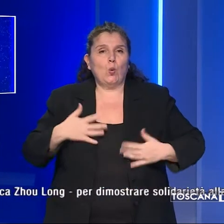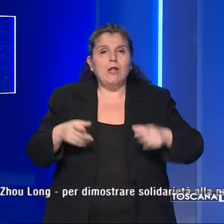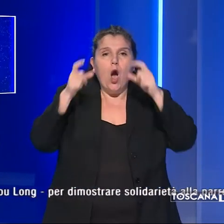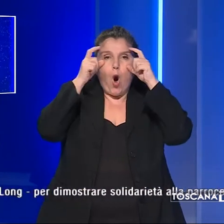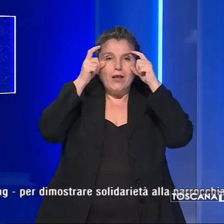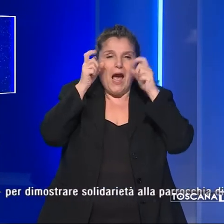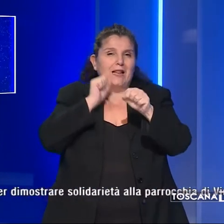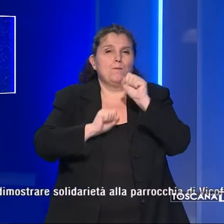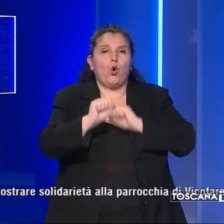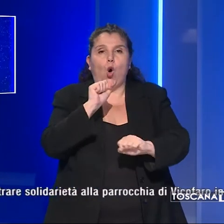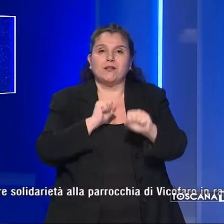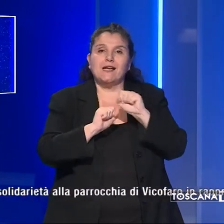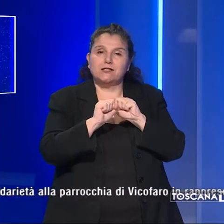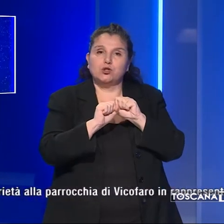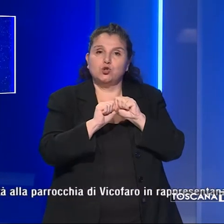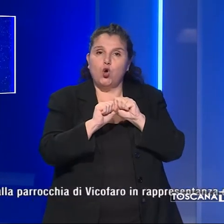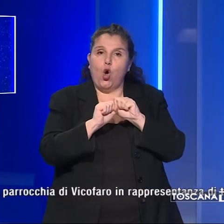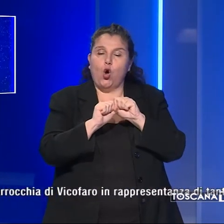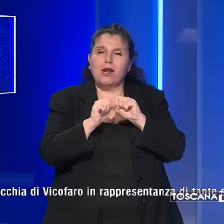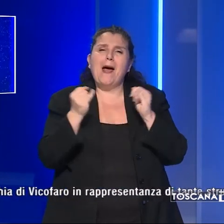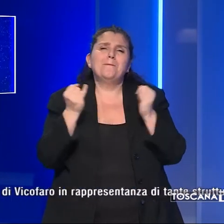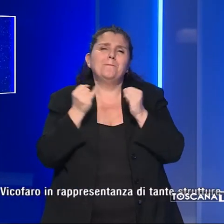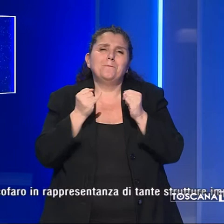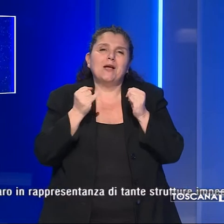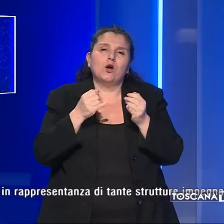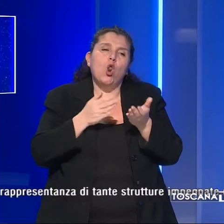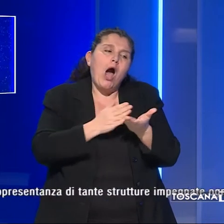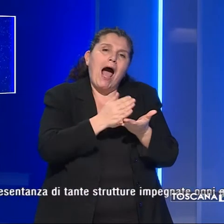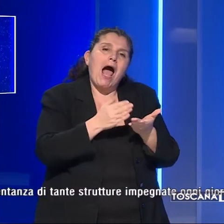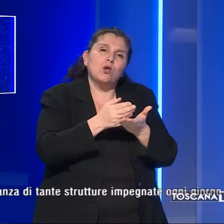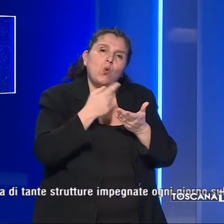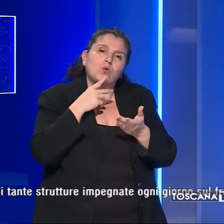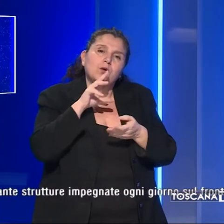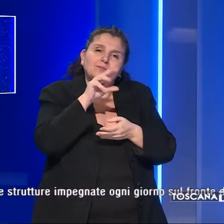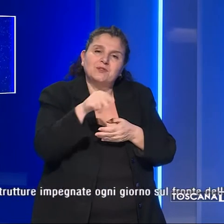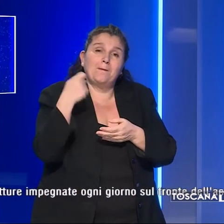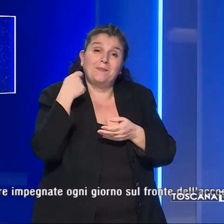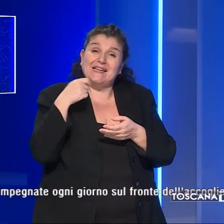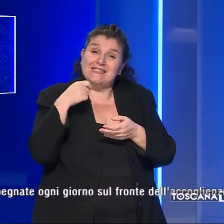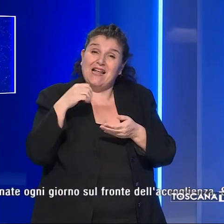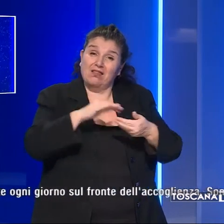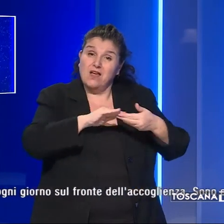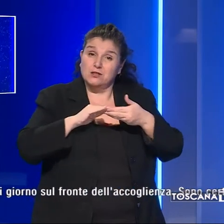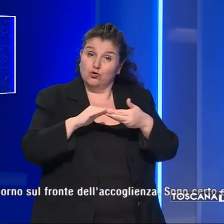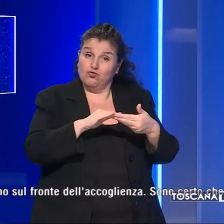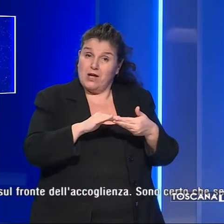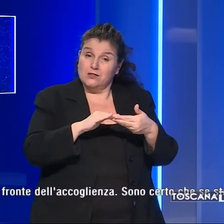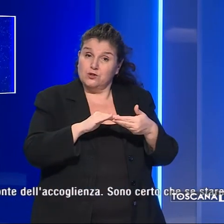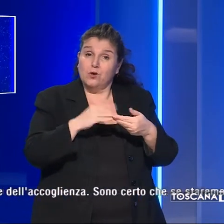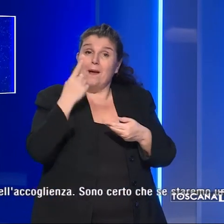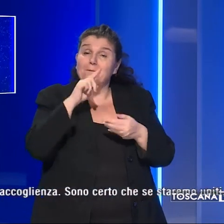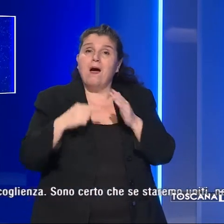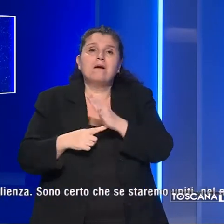protettivi. Si tratta di un piccolo gesto, ha sottolineato il Presidente dell'Associazione, per